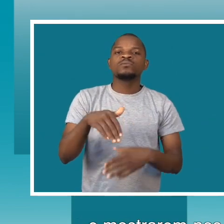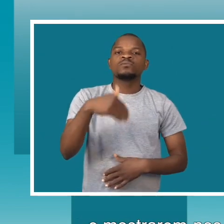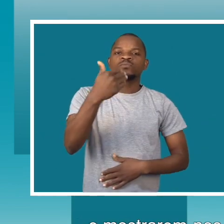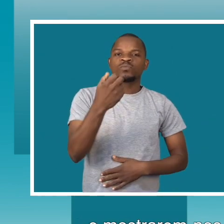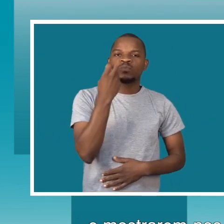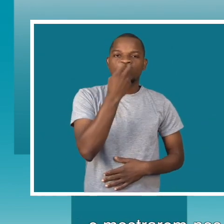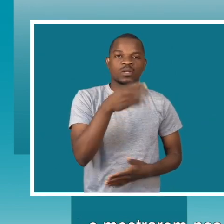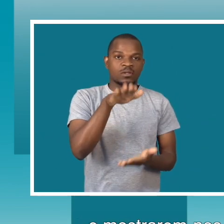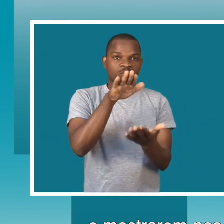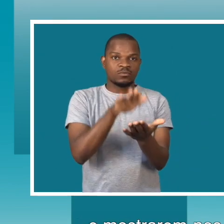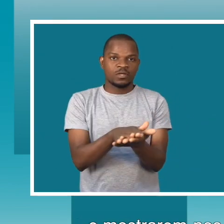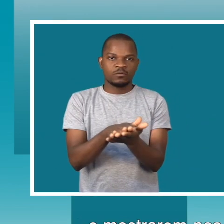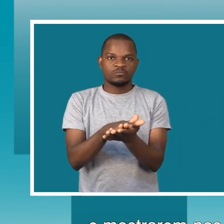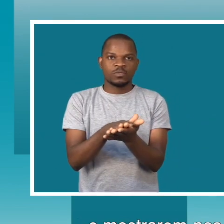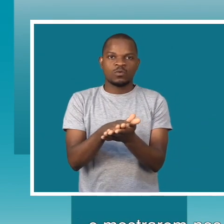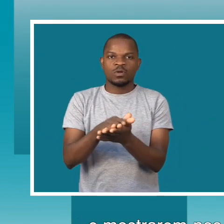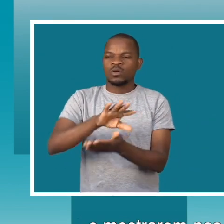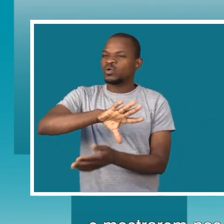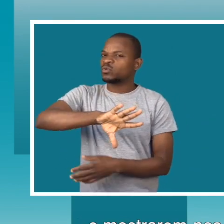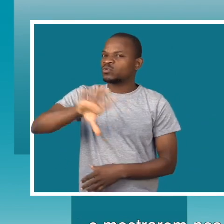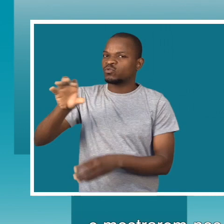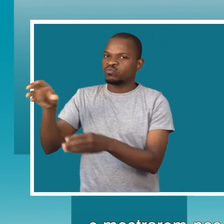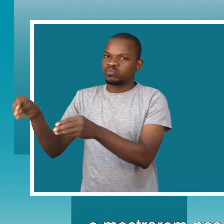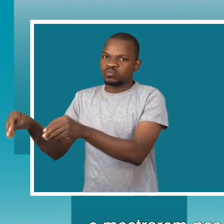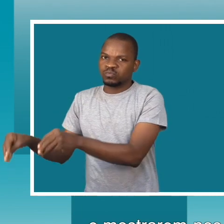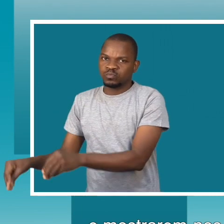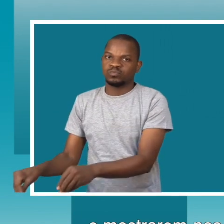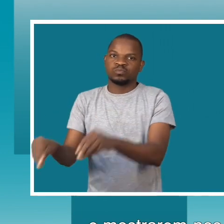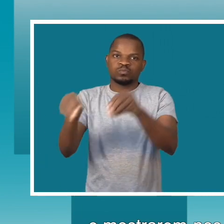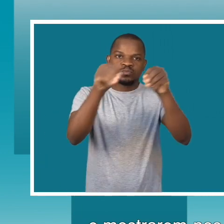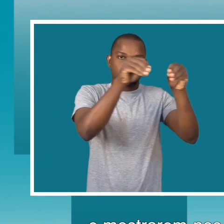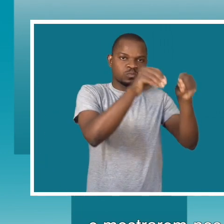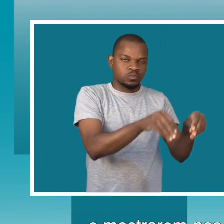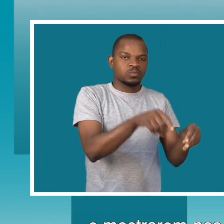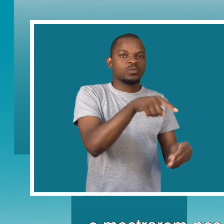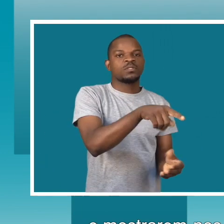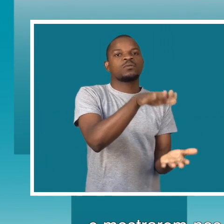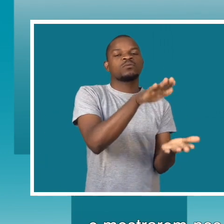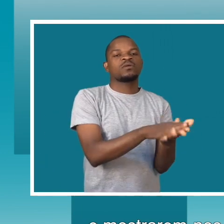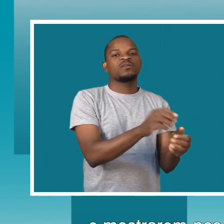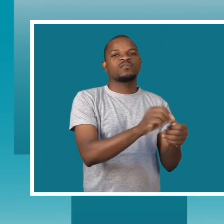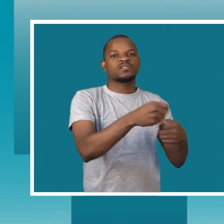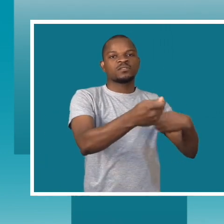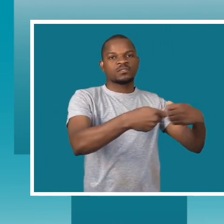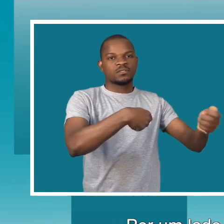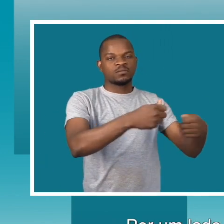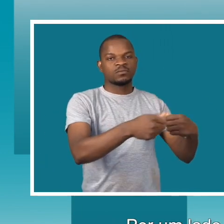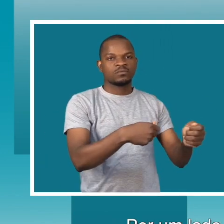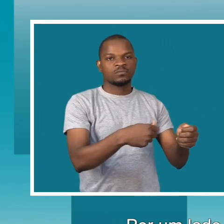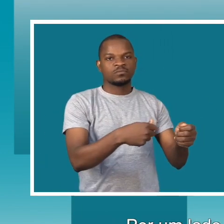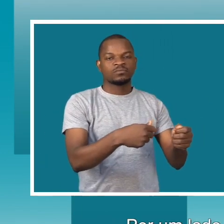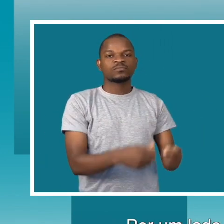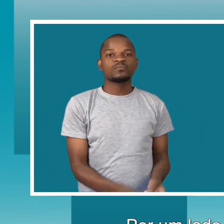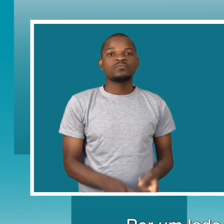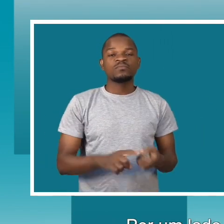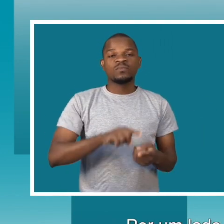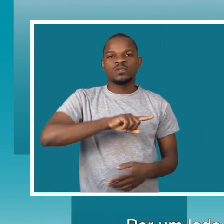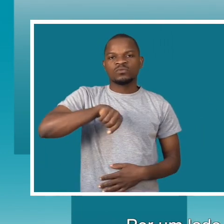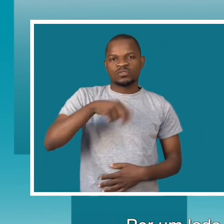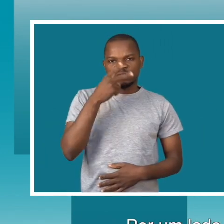para poderem nos tirar e nos mostrar que é para o sítio que vocês podem vender é aqui. Olhamos uma coisa